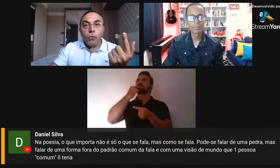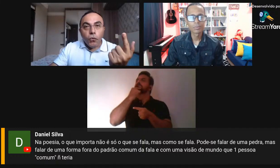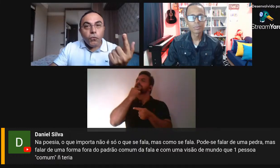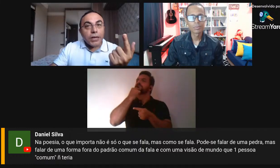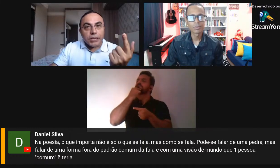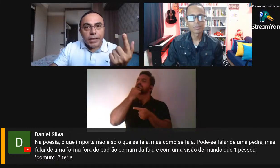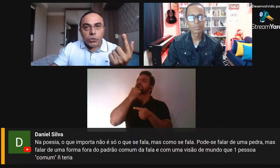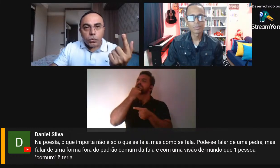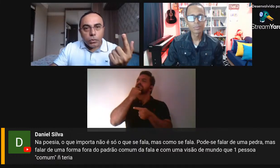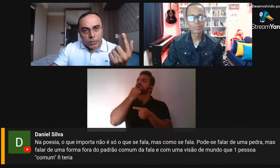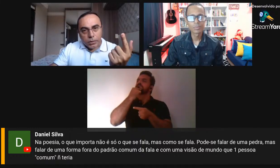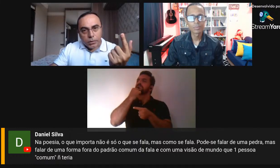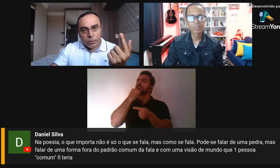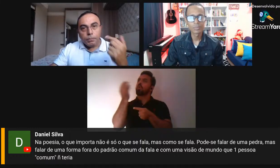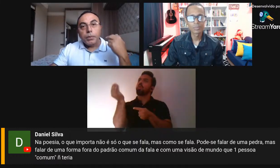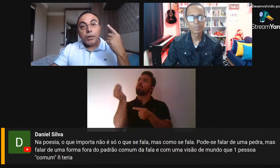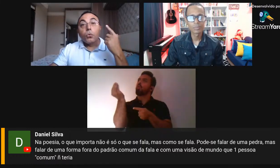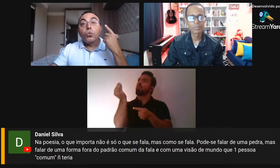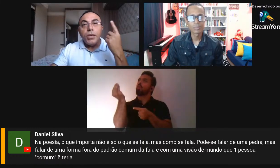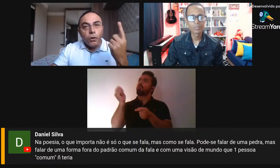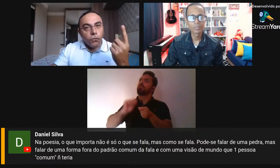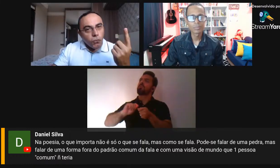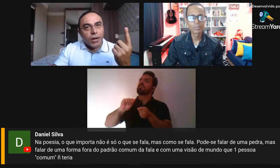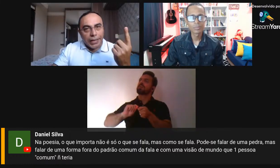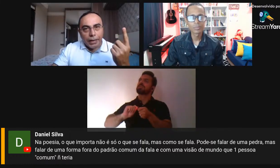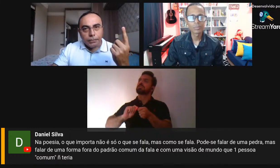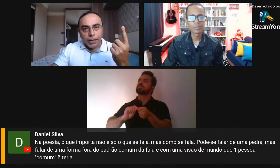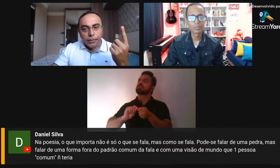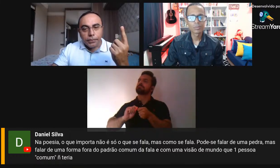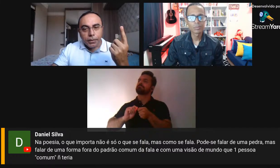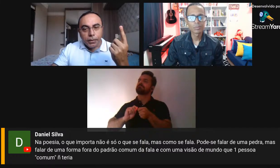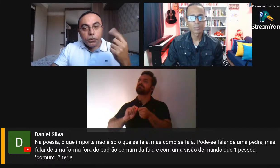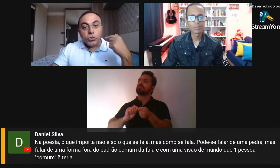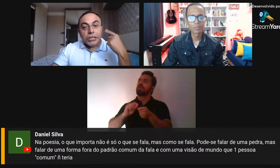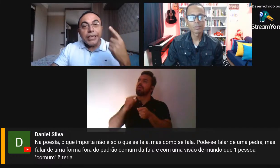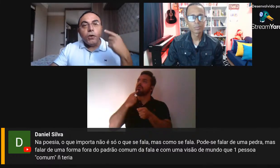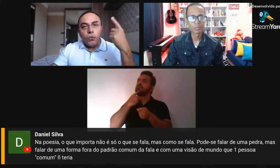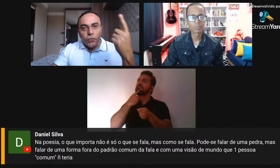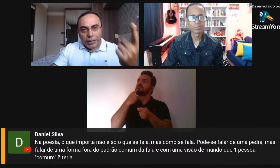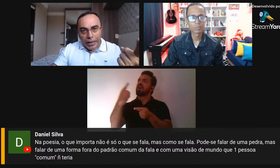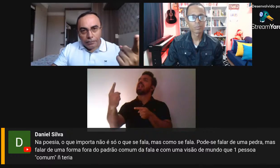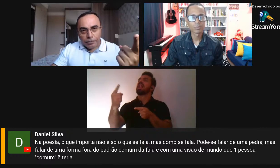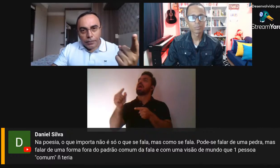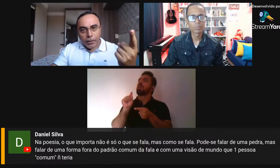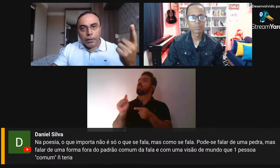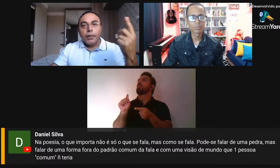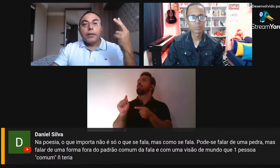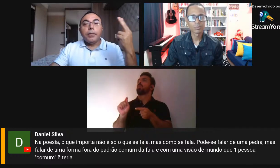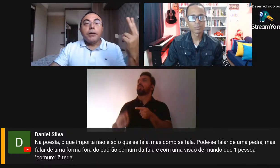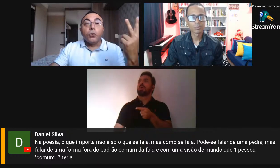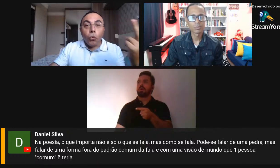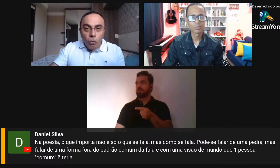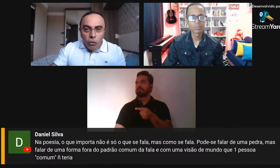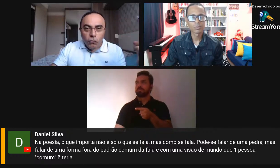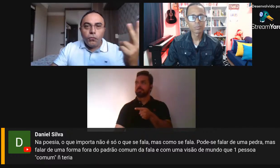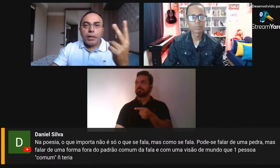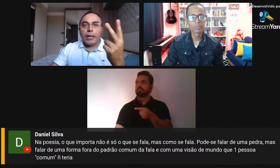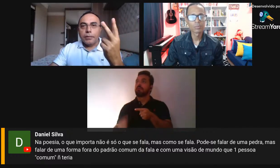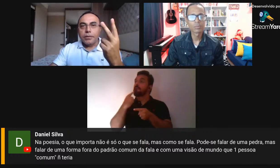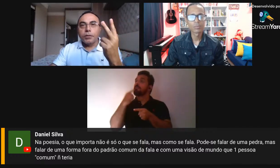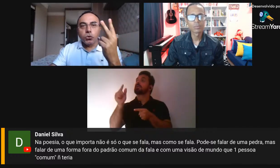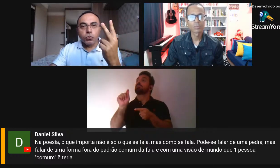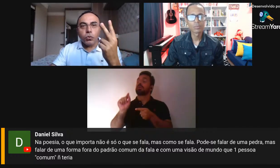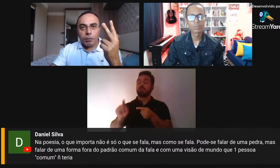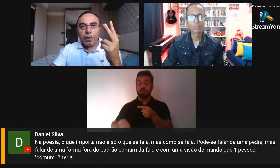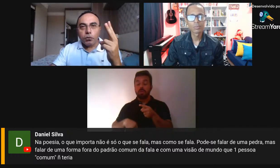como eu vou fazer isso? Primeiro, o que eu vou falar? De que eu vou falar? E como eu vou